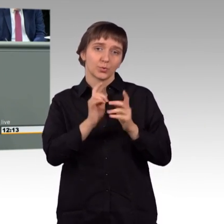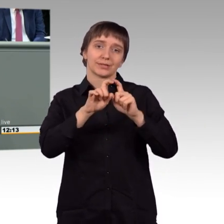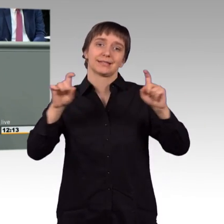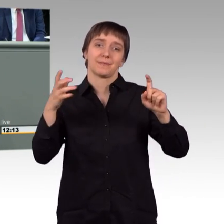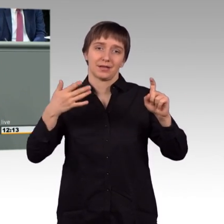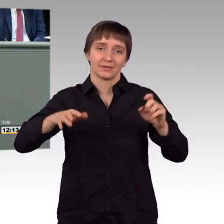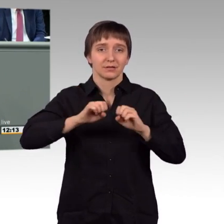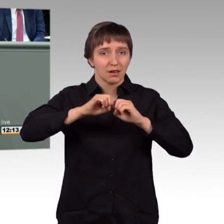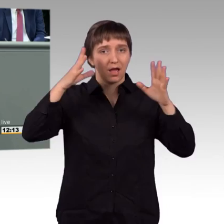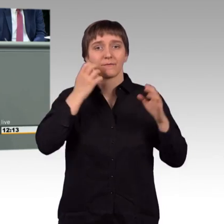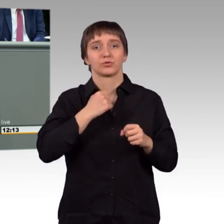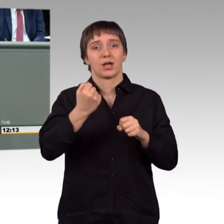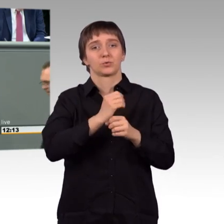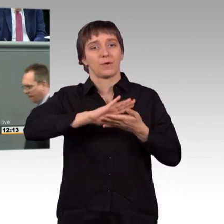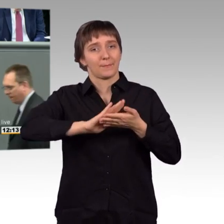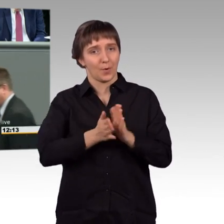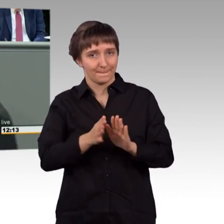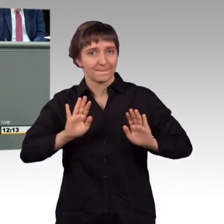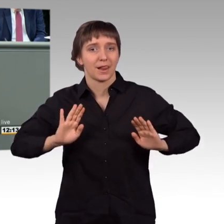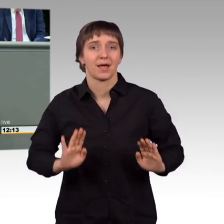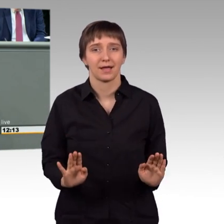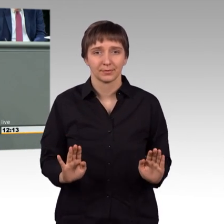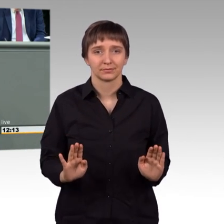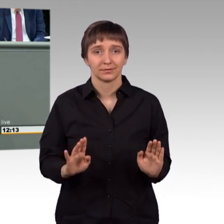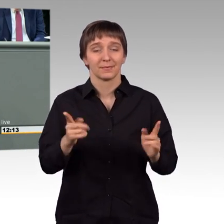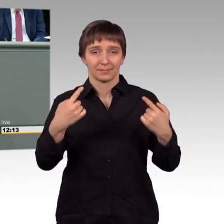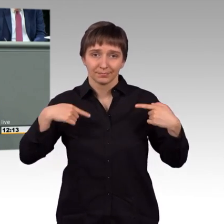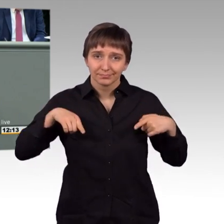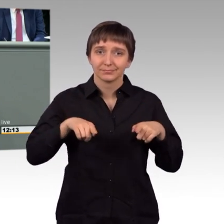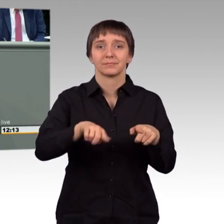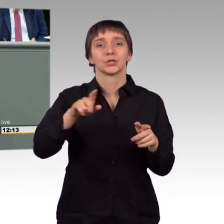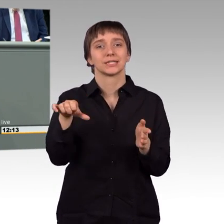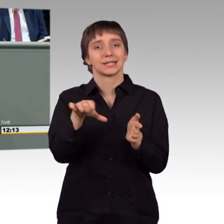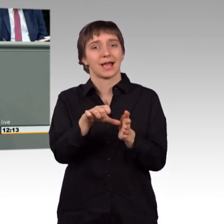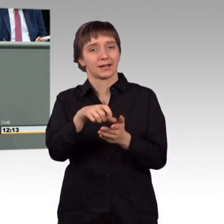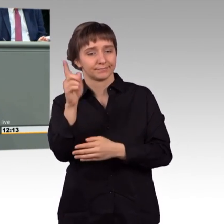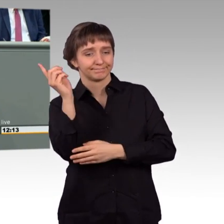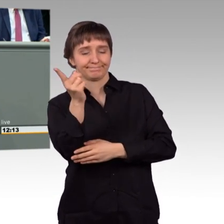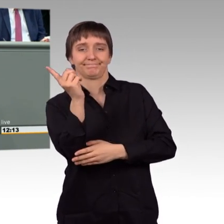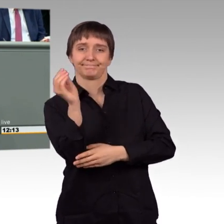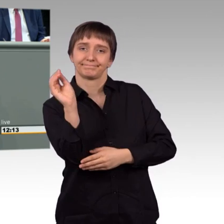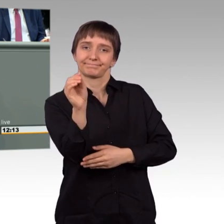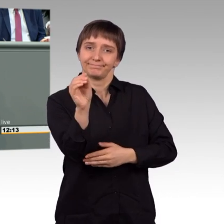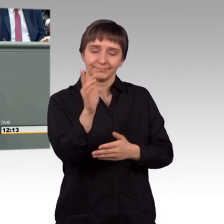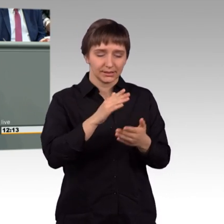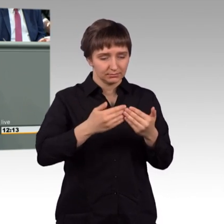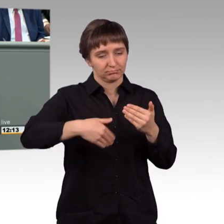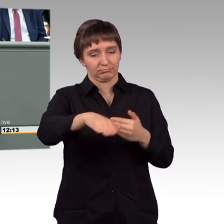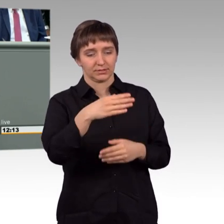beibehalten, aber gleichzeitig müssen wir den Iran ermahnen, eben nicht ein falsches Spiel weiterhin gegenüber Israel, ein falsches